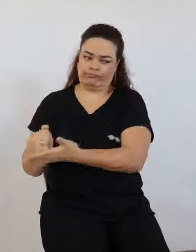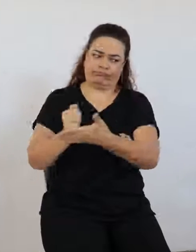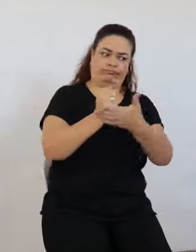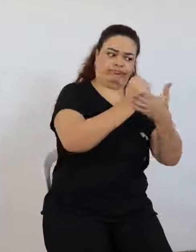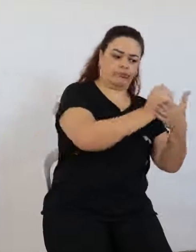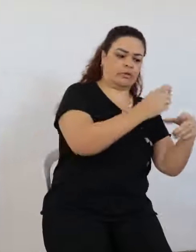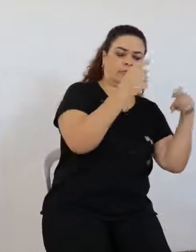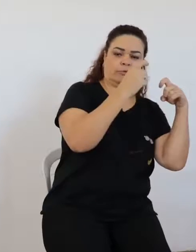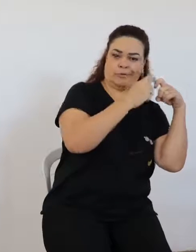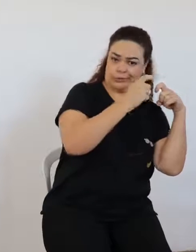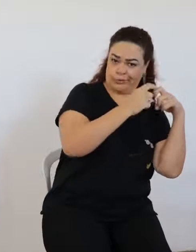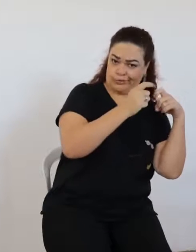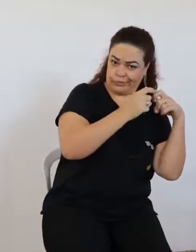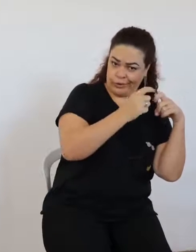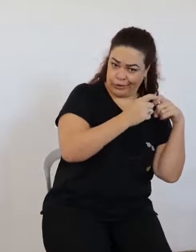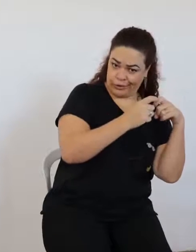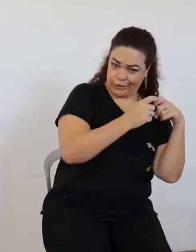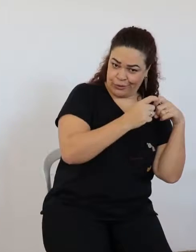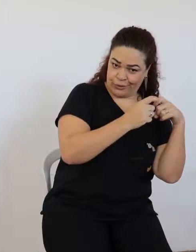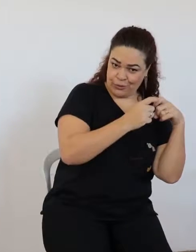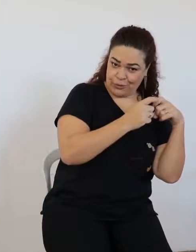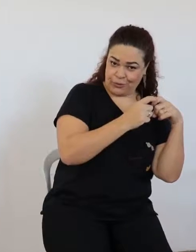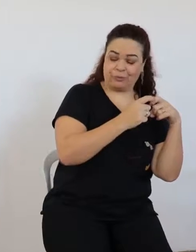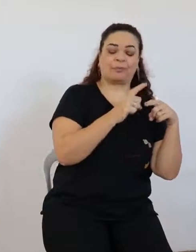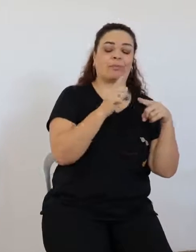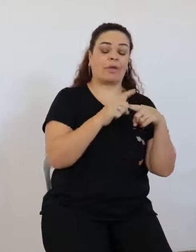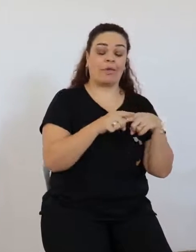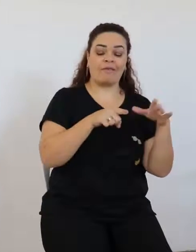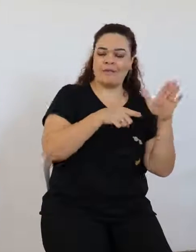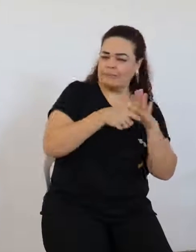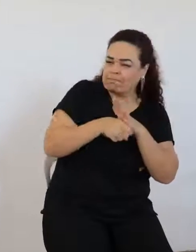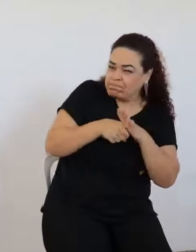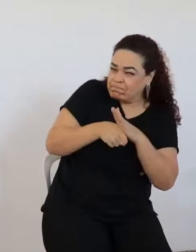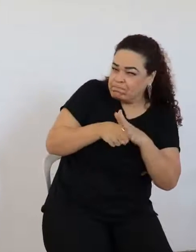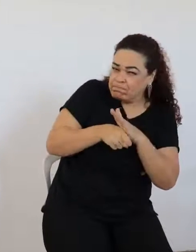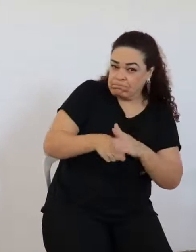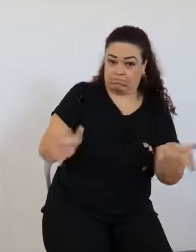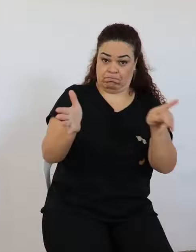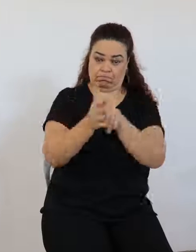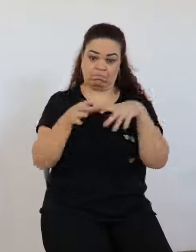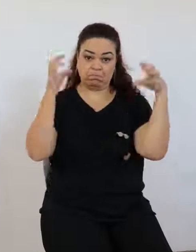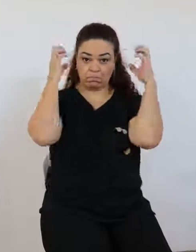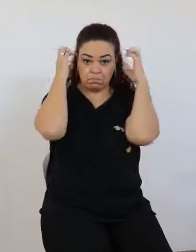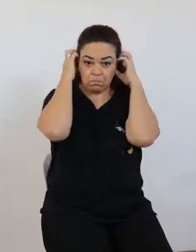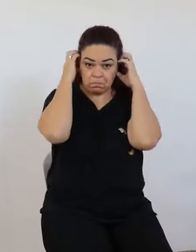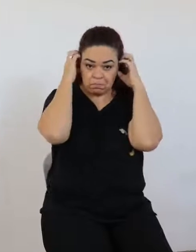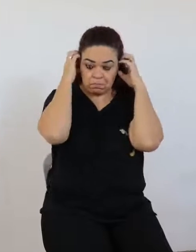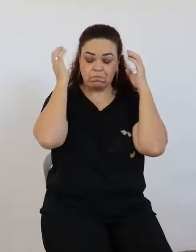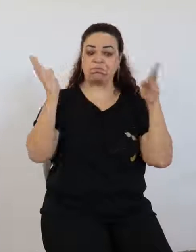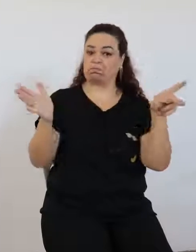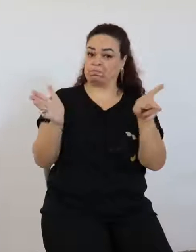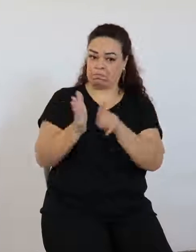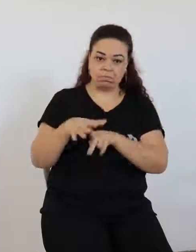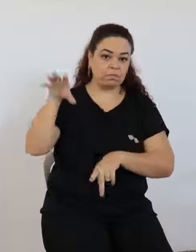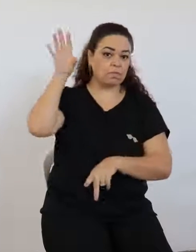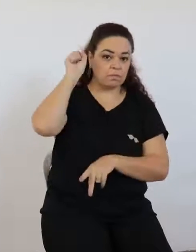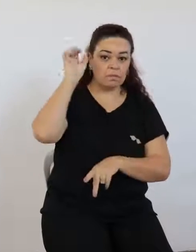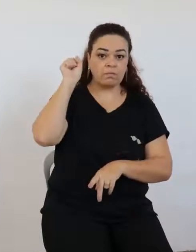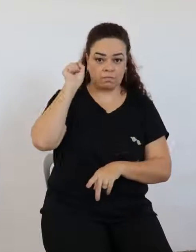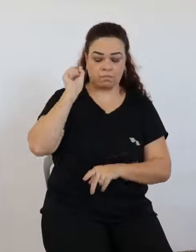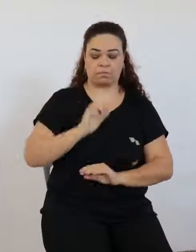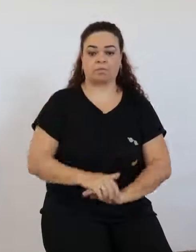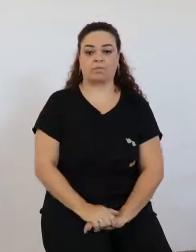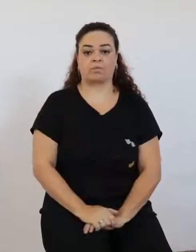o encaminhamento para o otorrinolaringologista, que é o médico especialista de audição. Às vezes, o